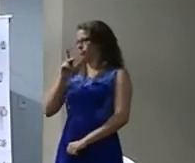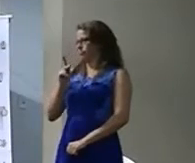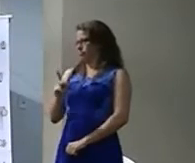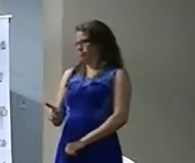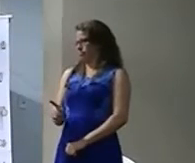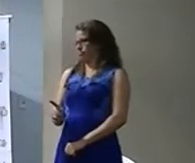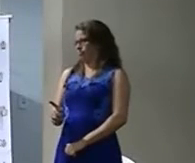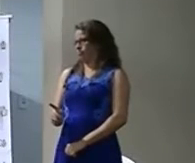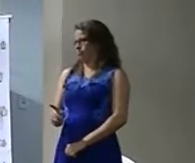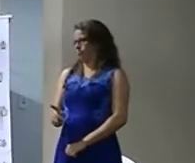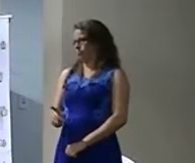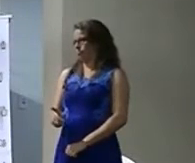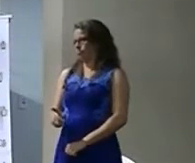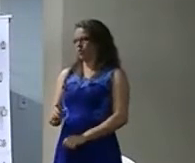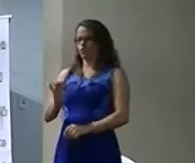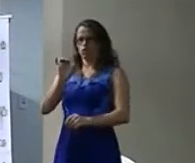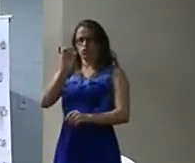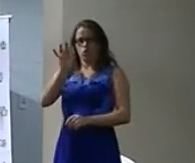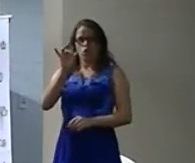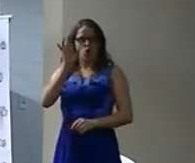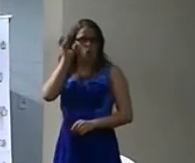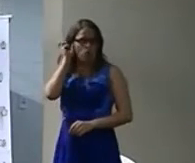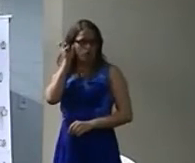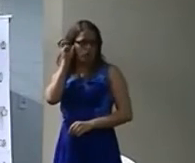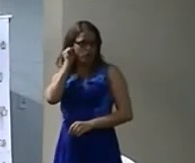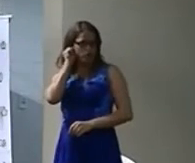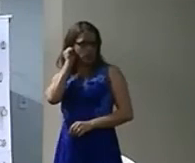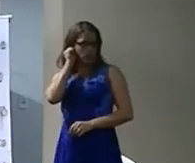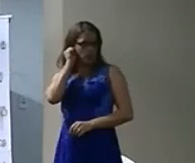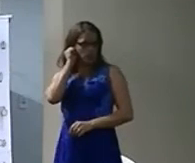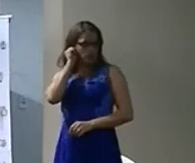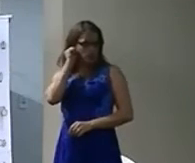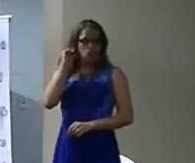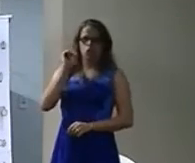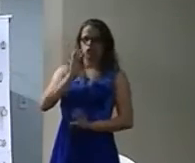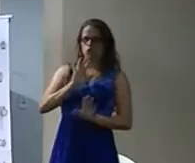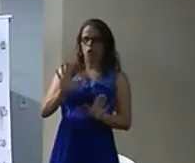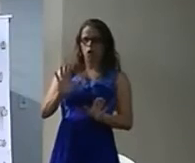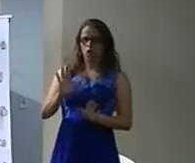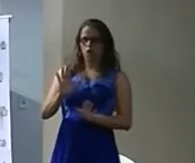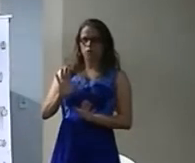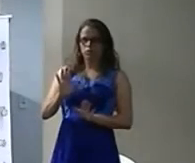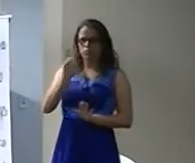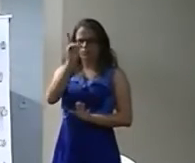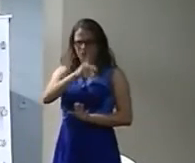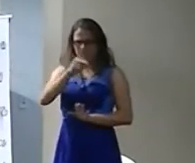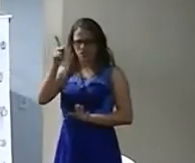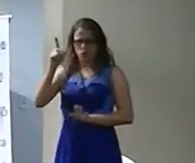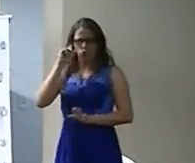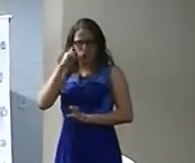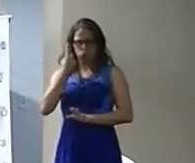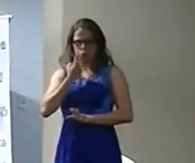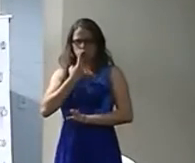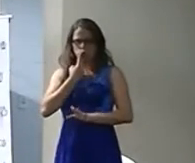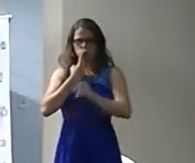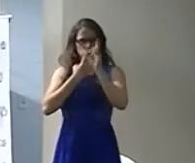É exclusividade de surdo Ou ouvinte Para poder ensinar livros Desde quando? Para ser professor de surdo Tem que ser só surdo? Por quê?